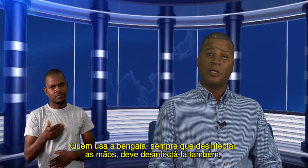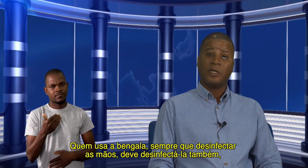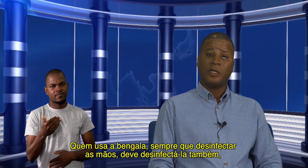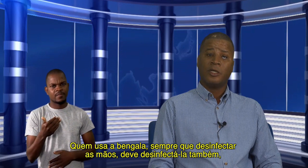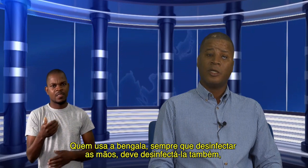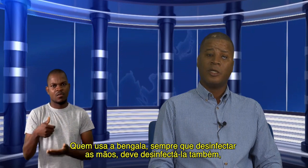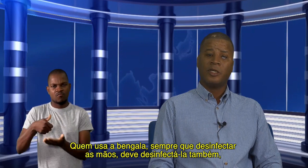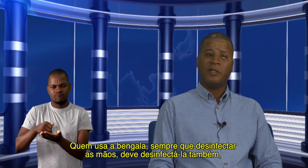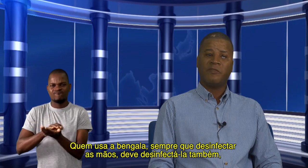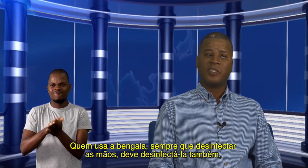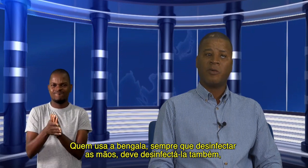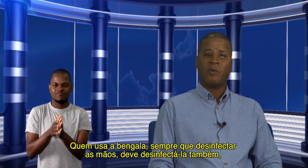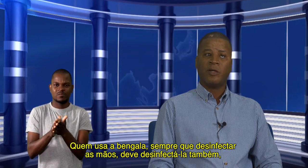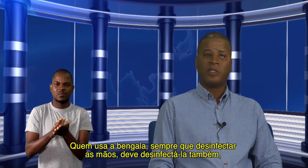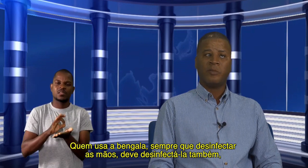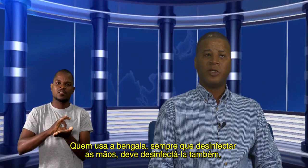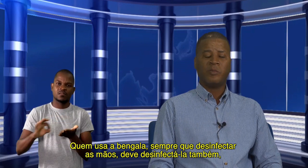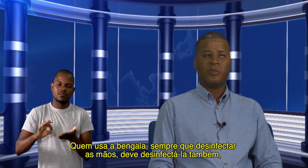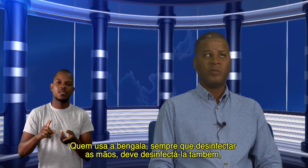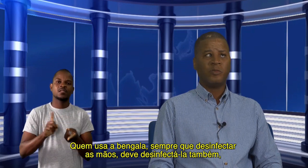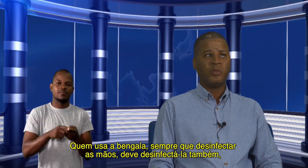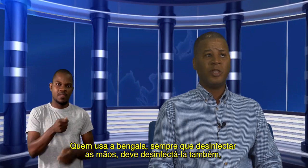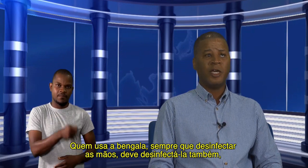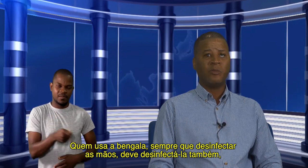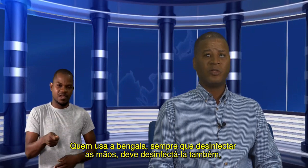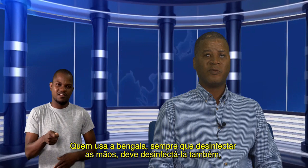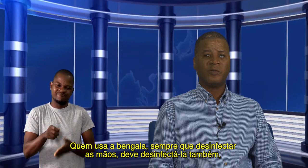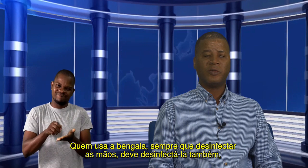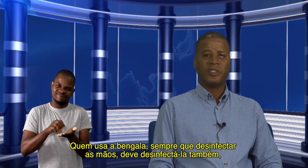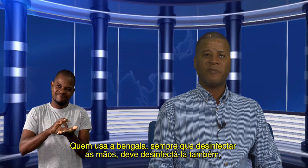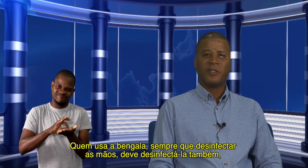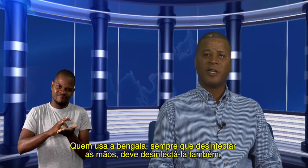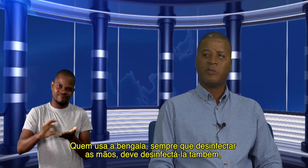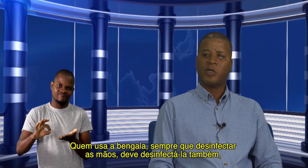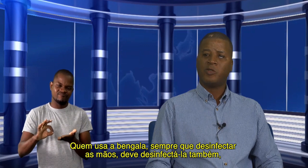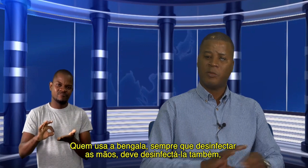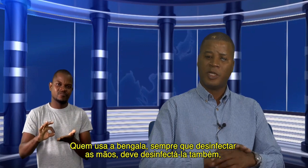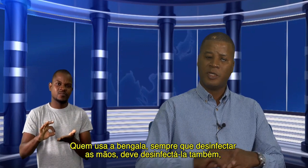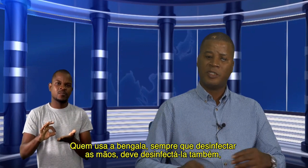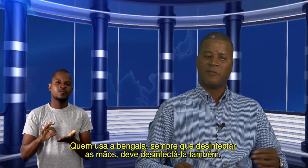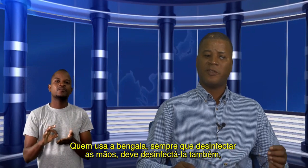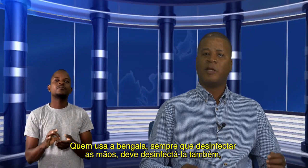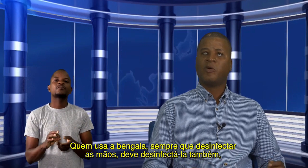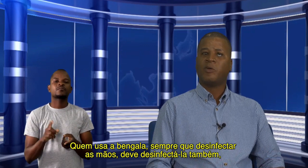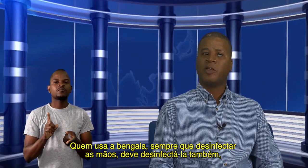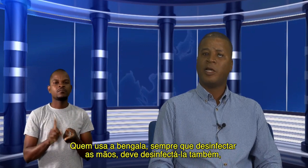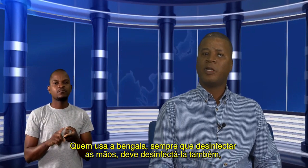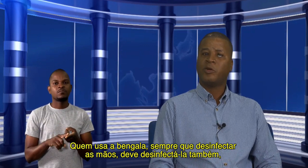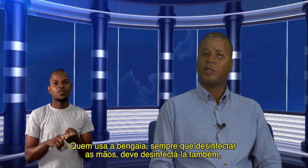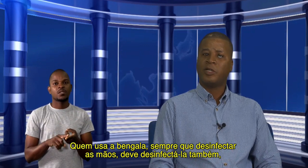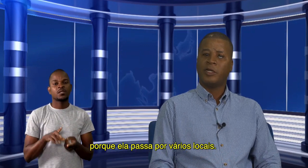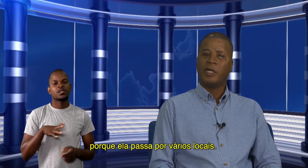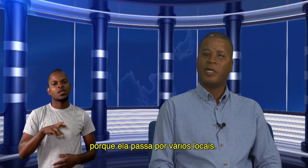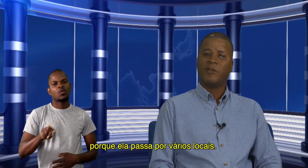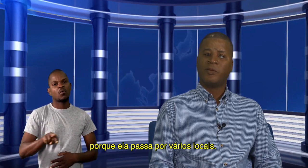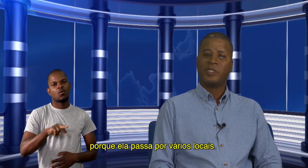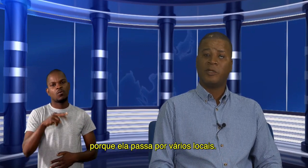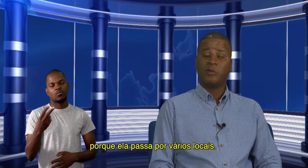que de vez em quando, sempre que pudermos desinfetar as mãos também, desinfetar a própria bingala porque ela vai passando por